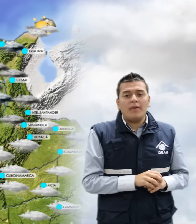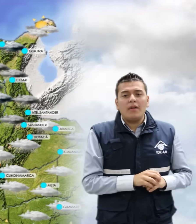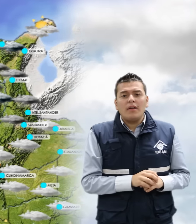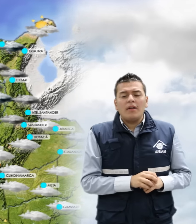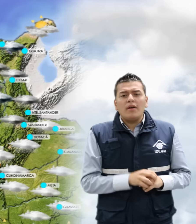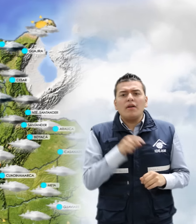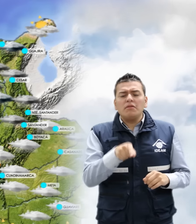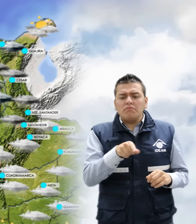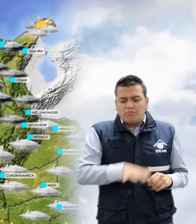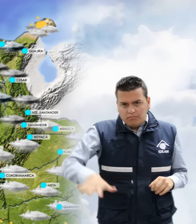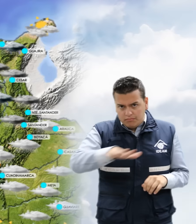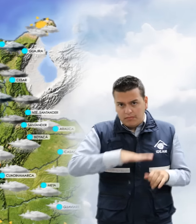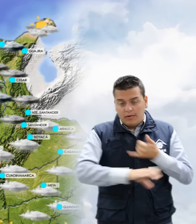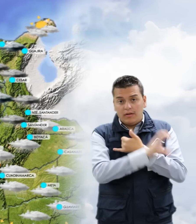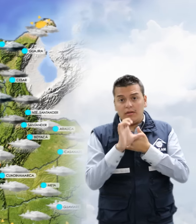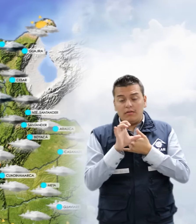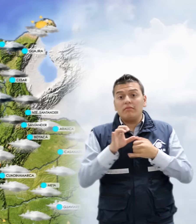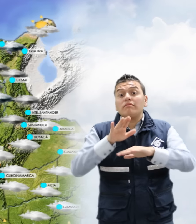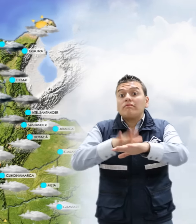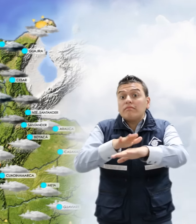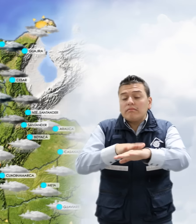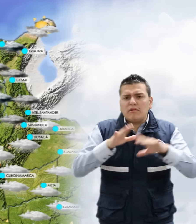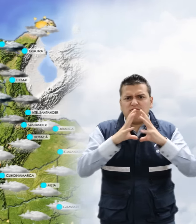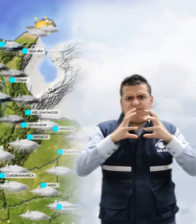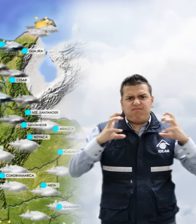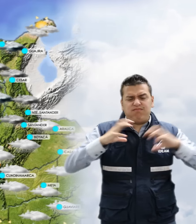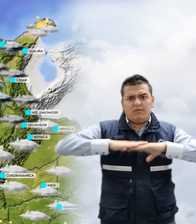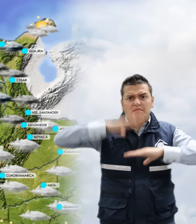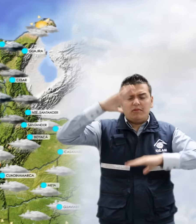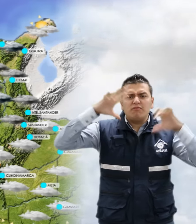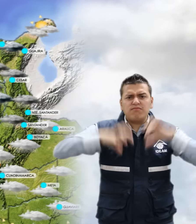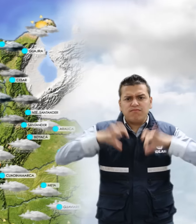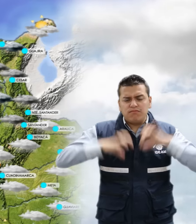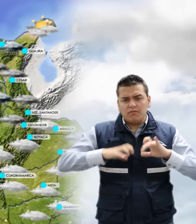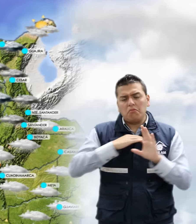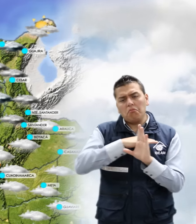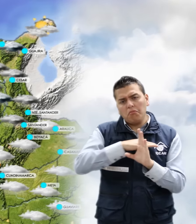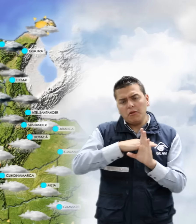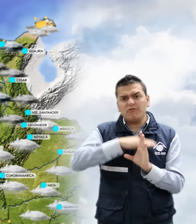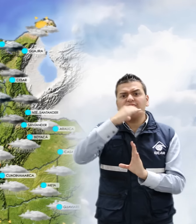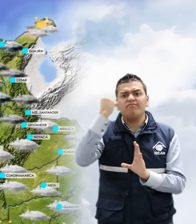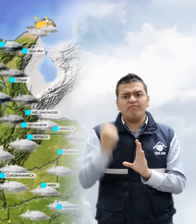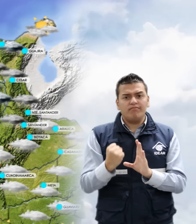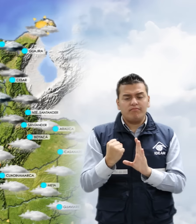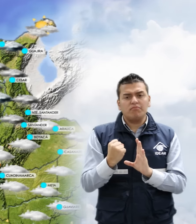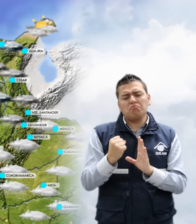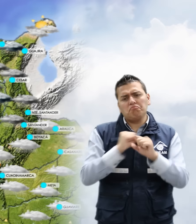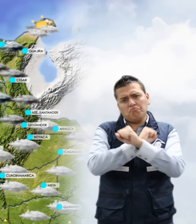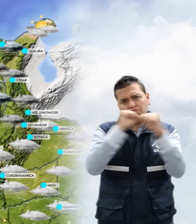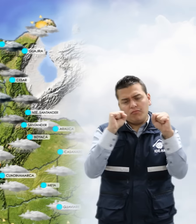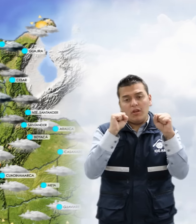A lo largo de la región caribe se advierte nubosidad densa con precipitaciones de intensidad moderada fuerte temprano en la mañana,